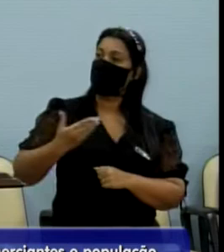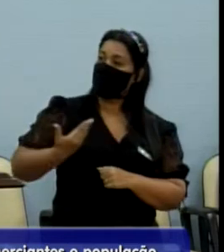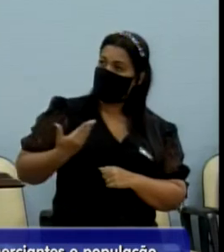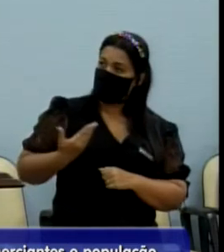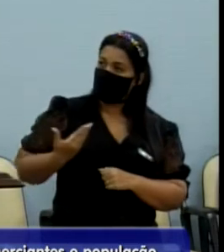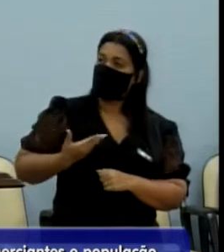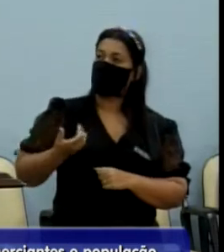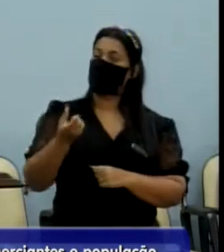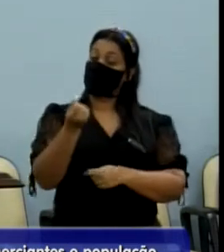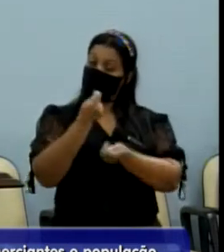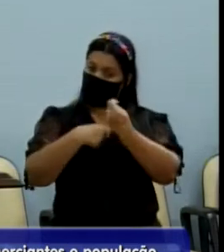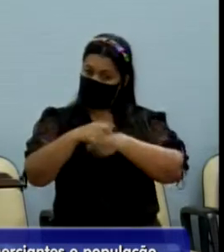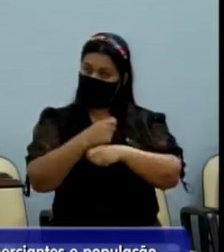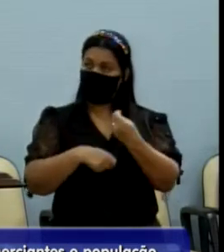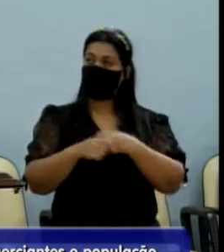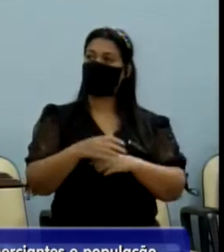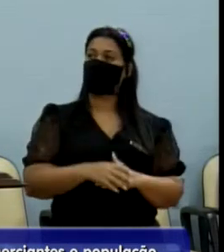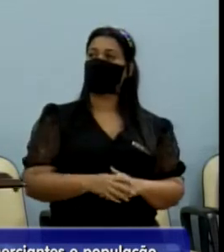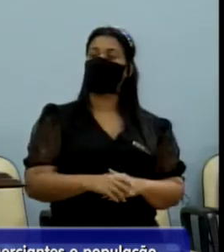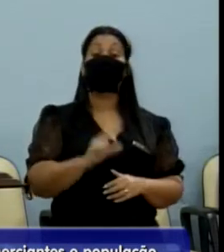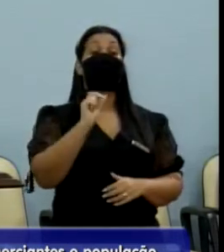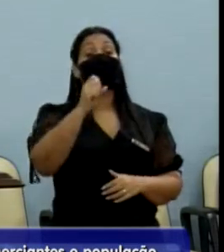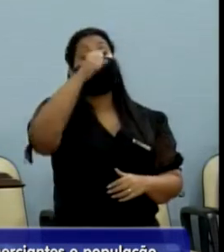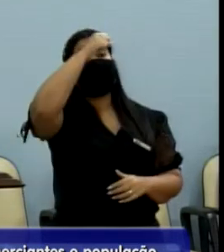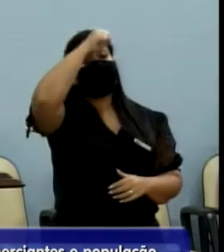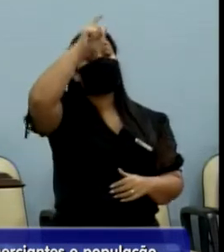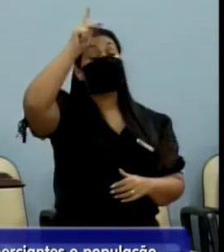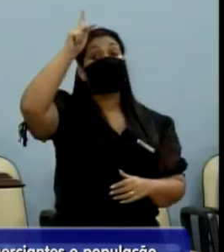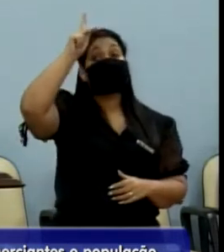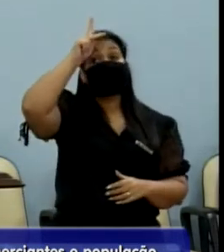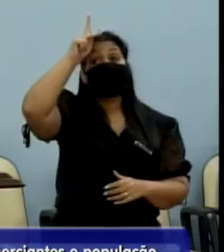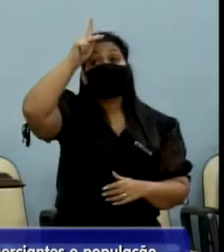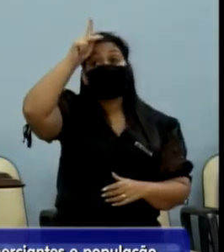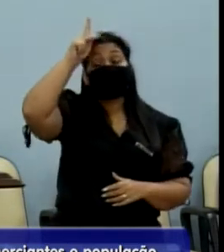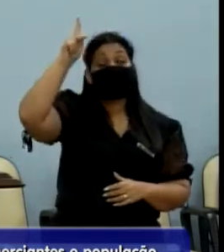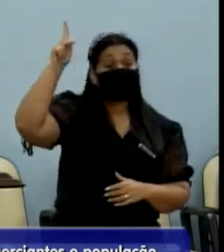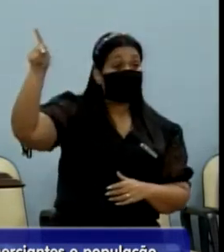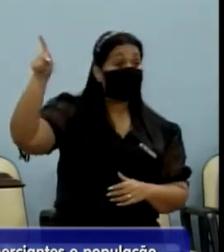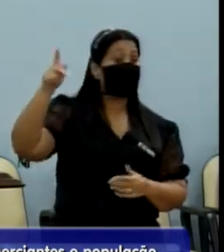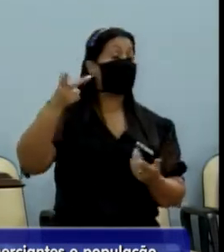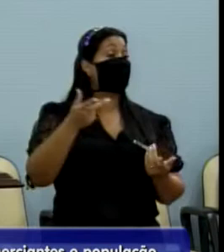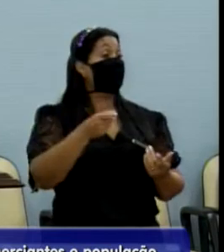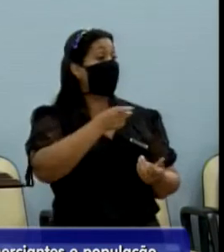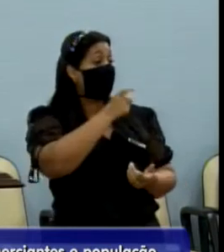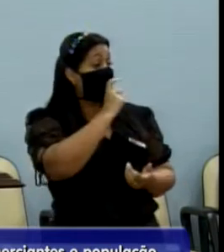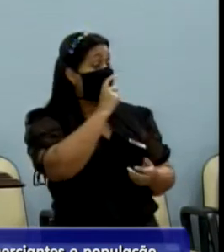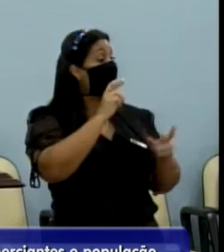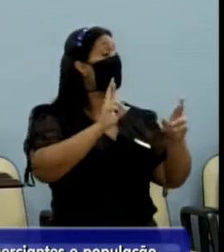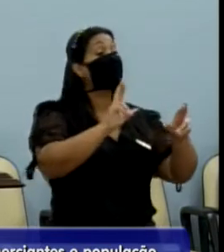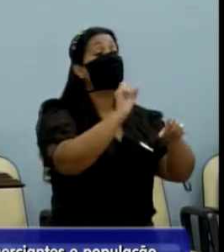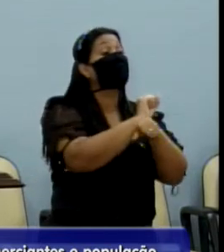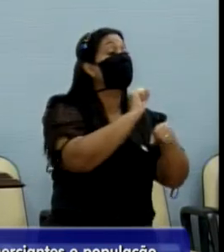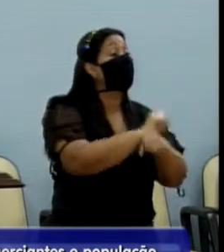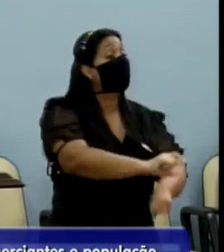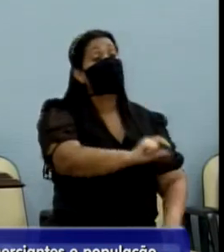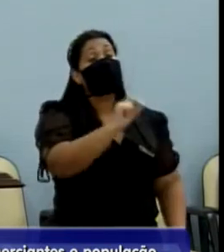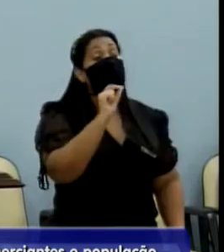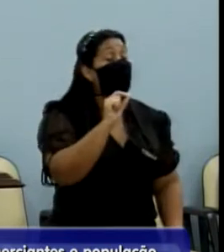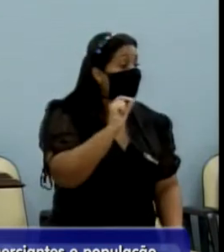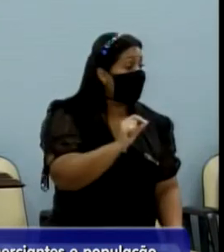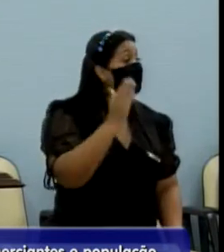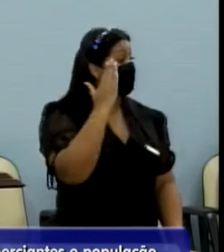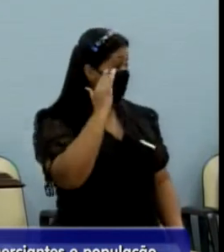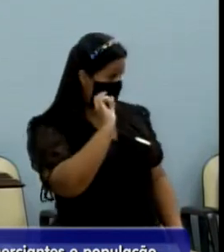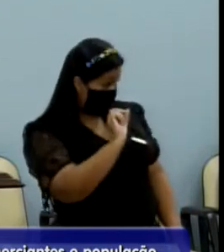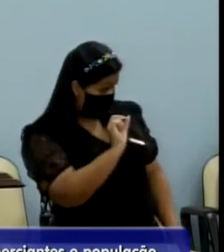ali, comerciantes, o que a Prefeitura e o Executivo, o Júlio Donizete e o Roberto estão esperando? Estão esperando sabe o quê?